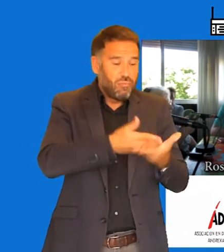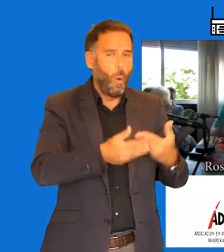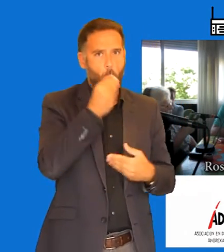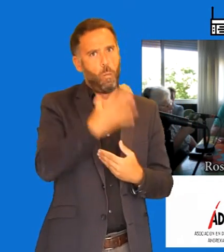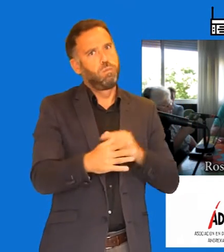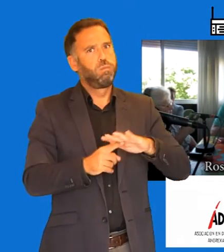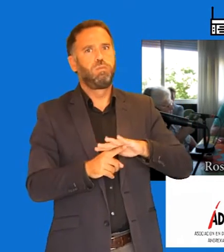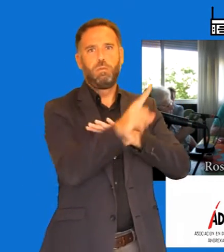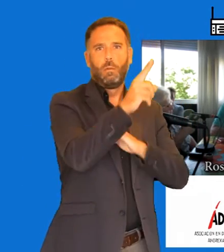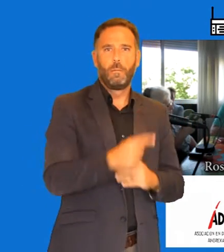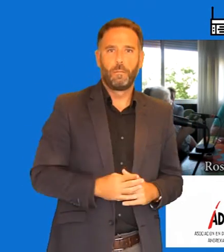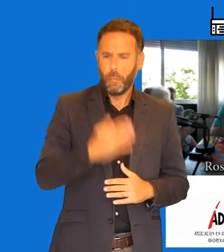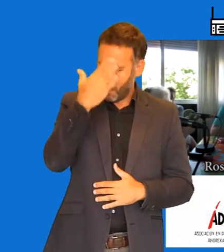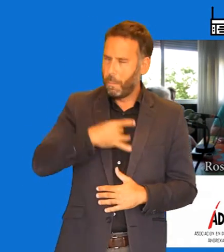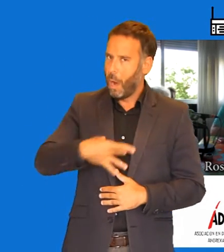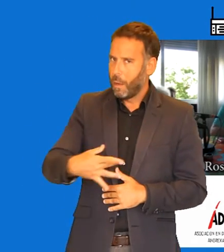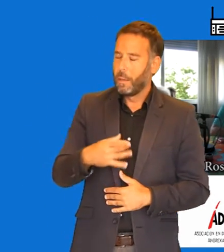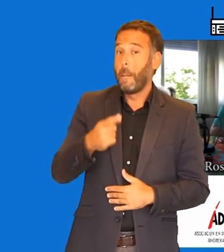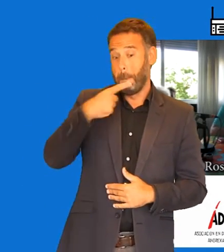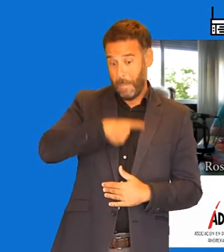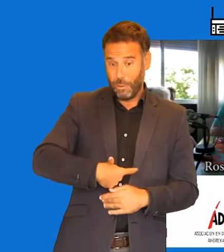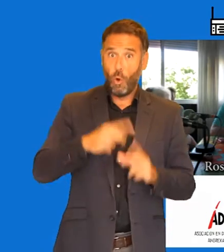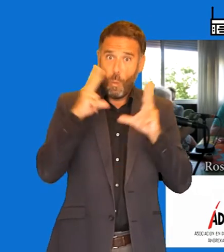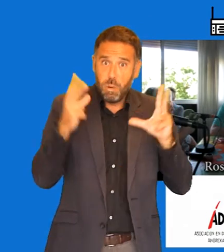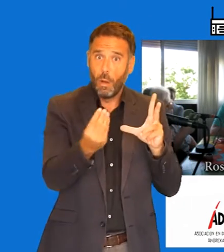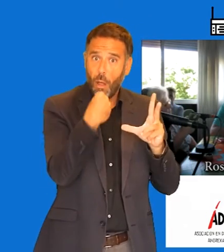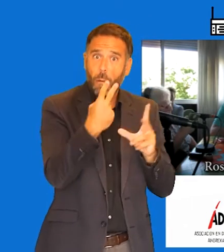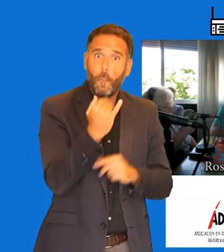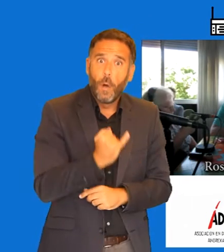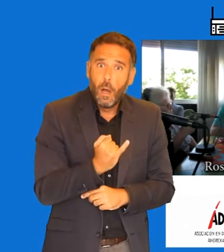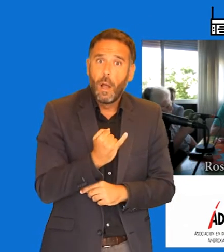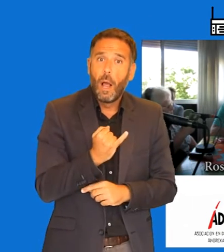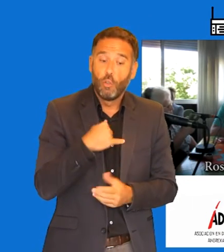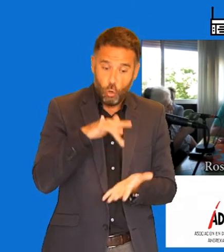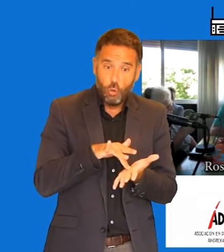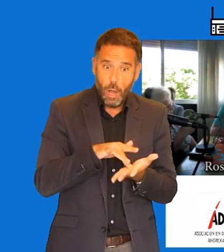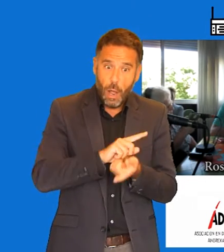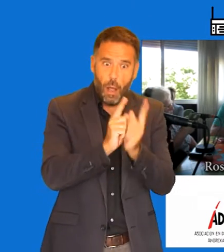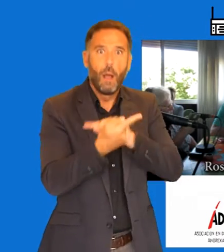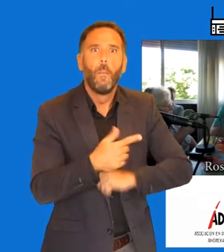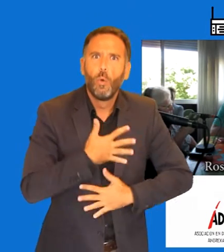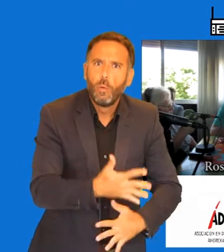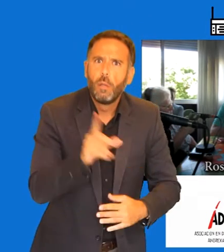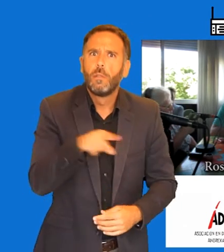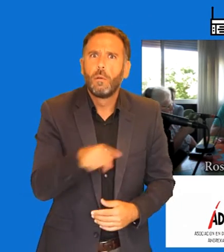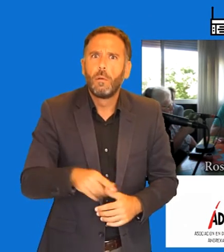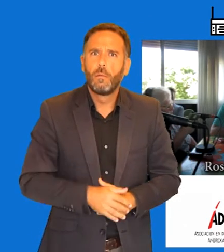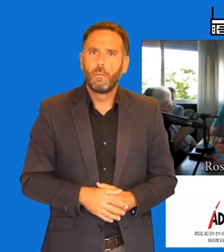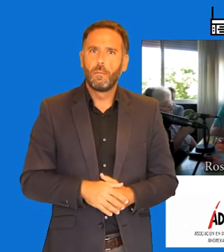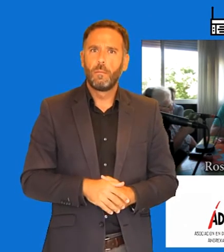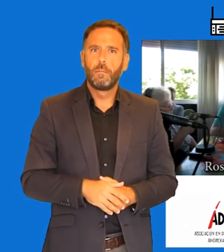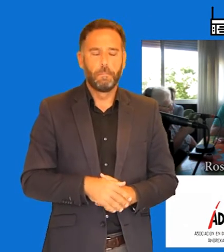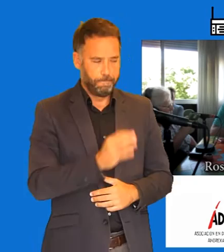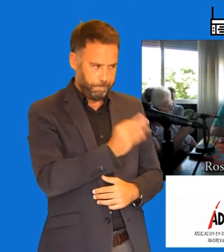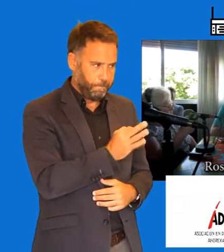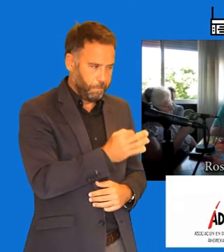Quien haya padecido anorexia o bulimia, ¿también se ha convertido en voluntario dentro de vuestra asociación? Mira, me leí el pensamiento. Bien. Muchos